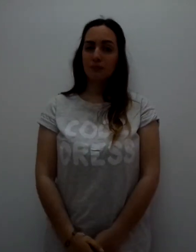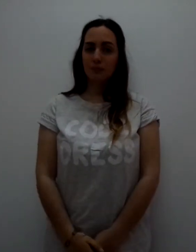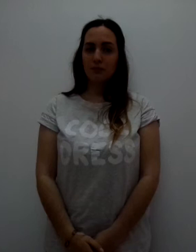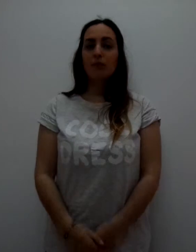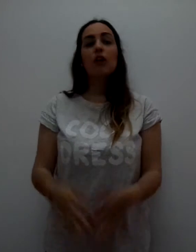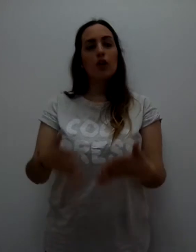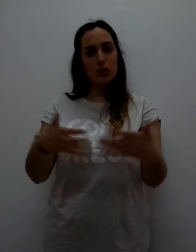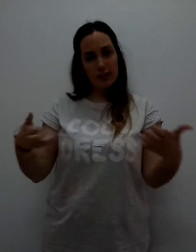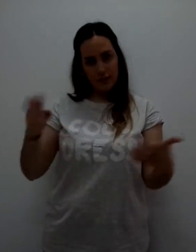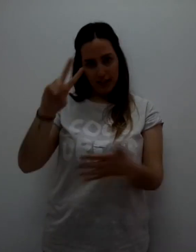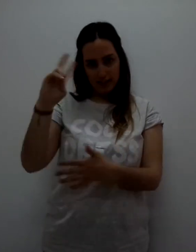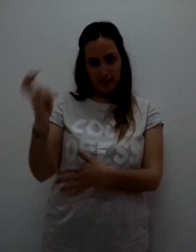Otra frase.